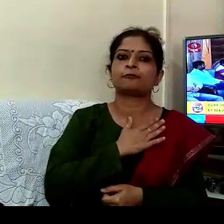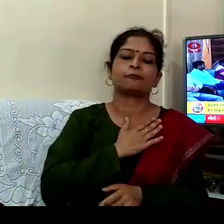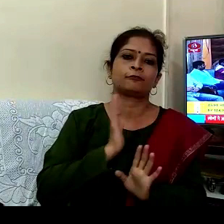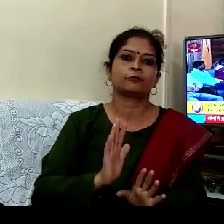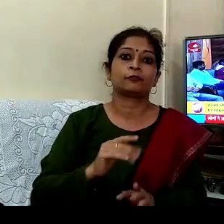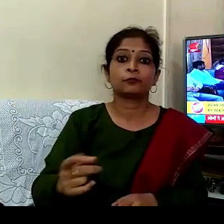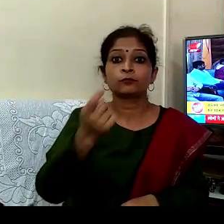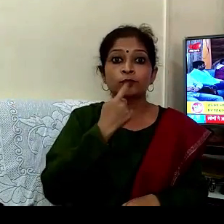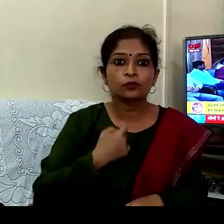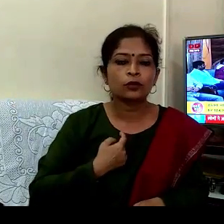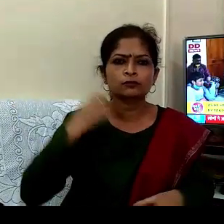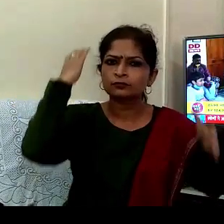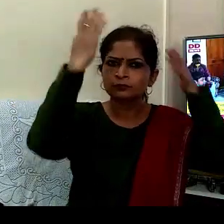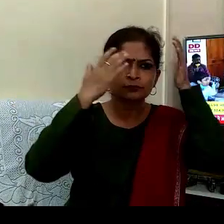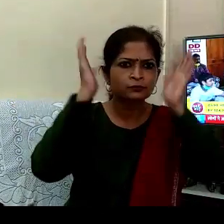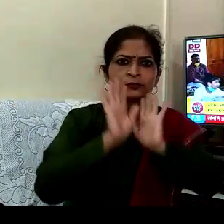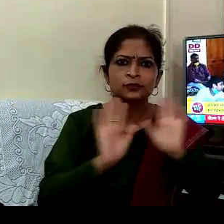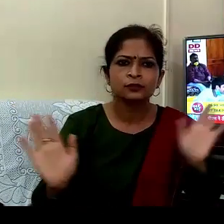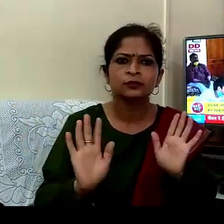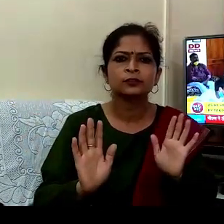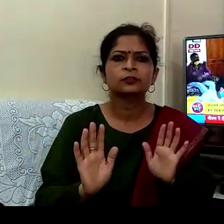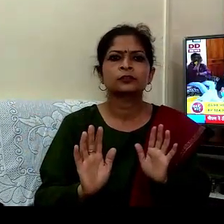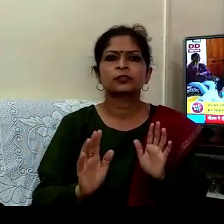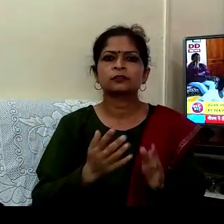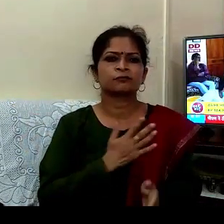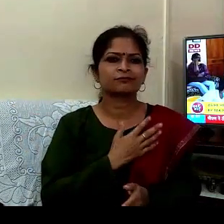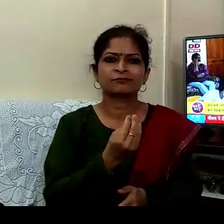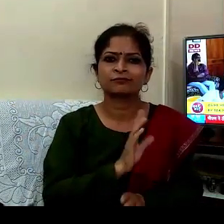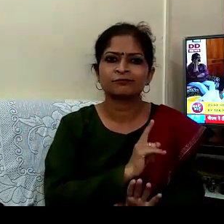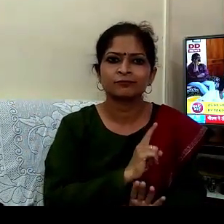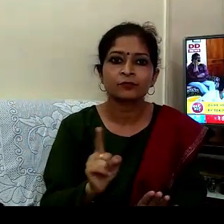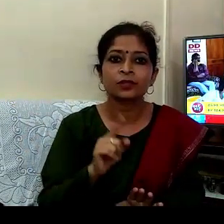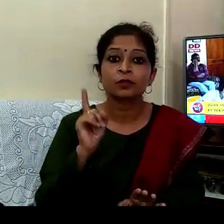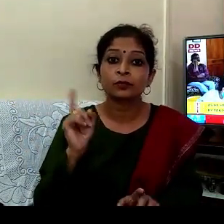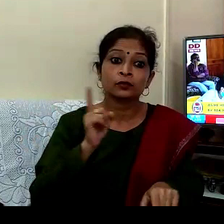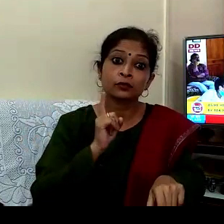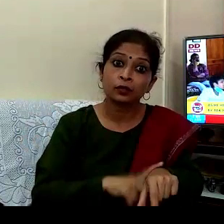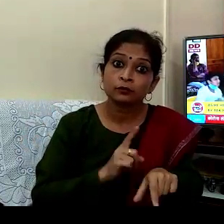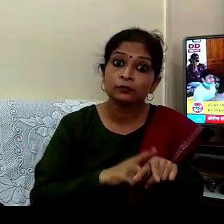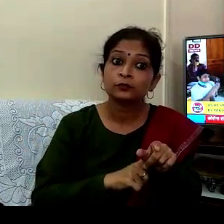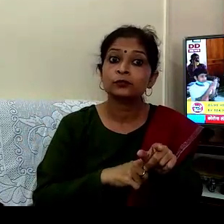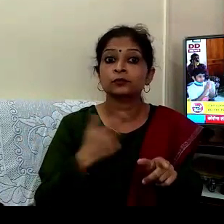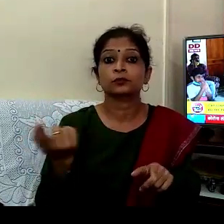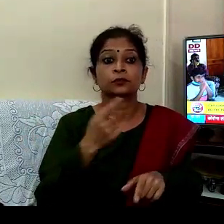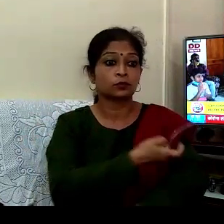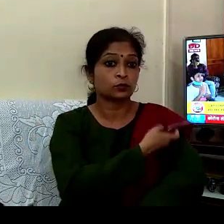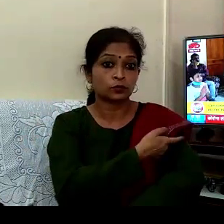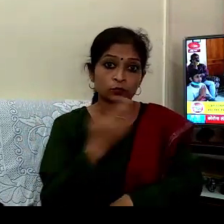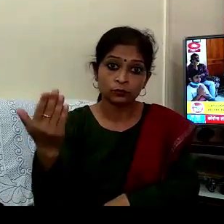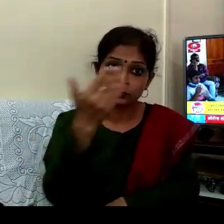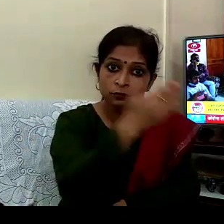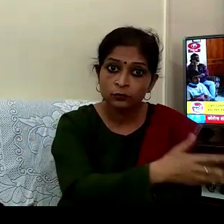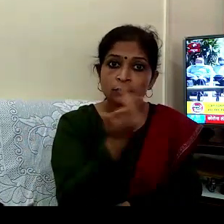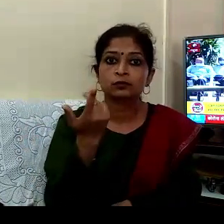کہ پینک ہوئے بینا درے بینا سمائے پر صحیح قدم اٹھانا سمائے پر ڈاکٹر رس